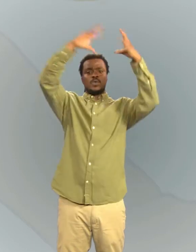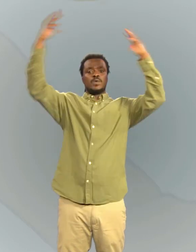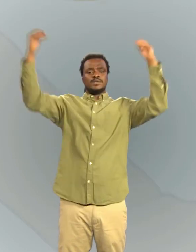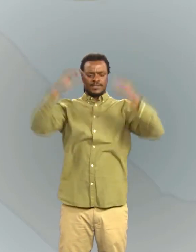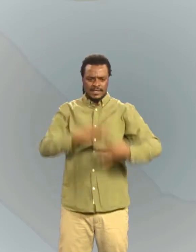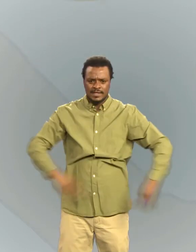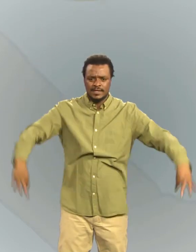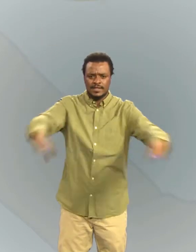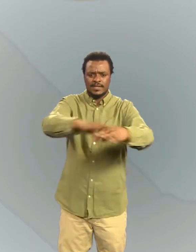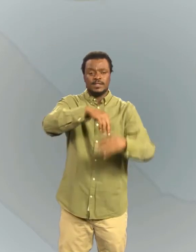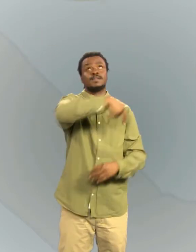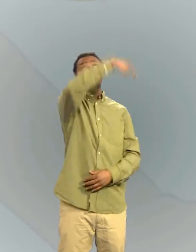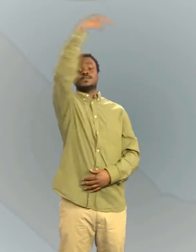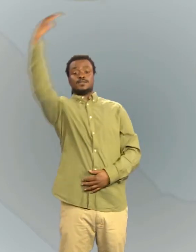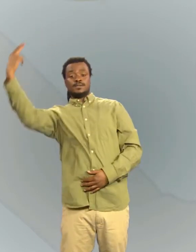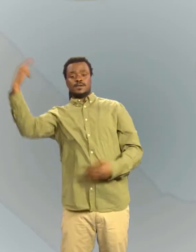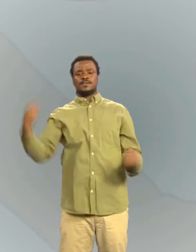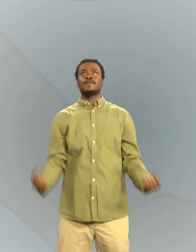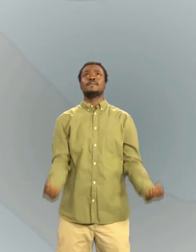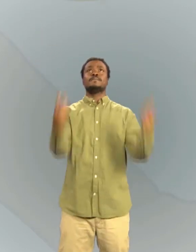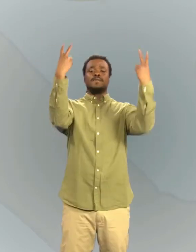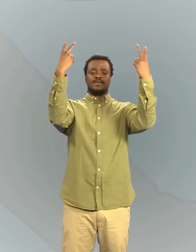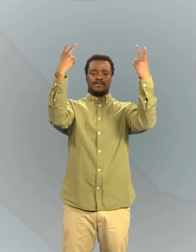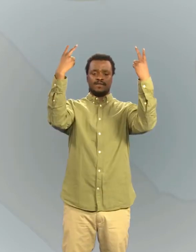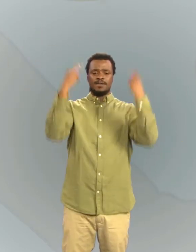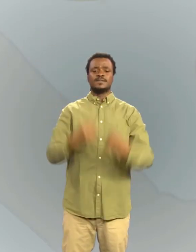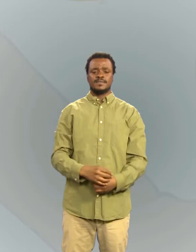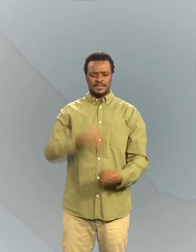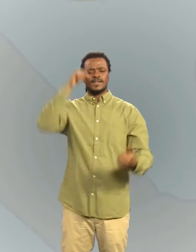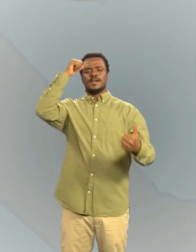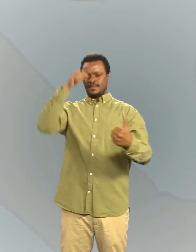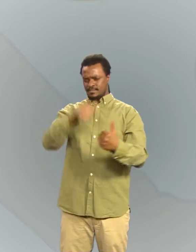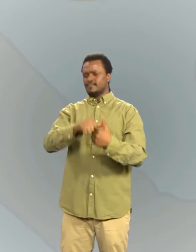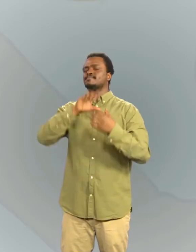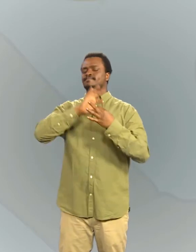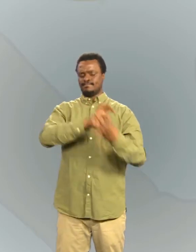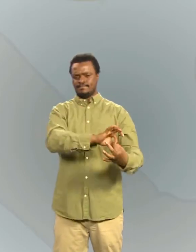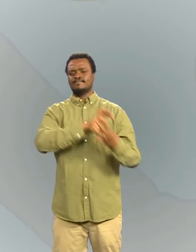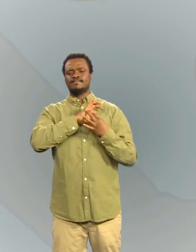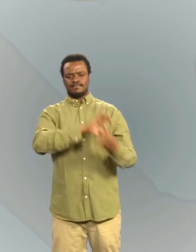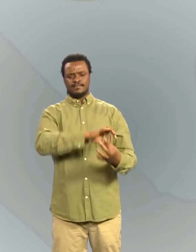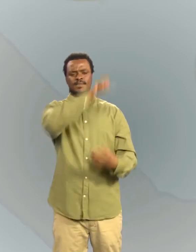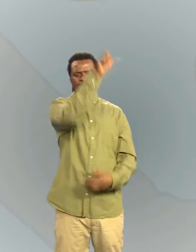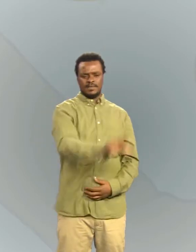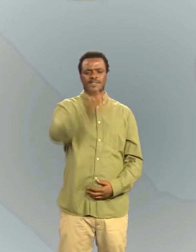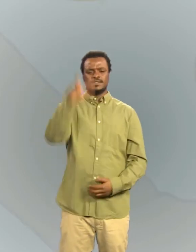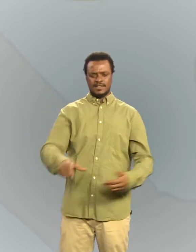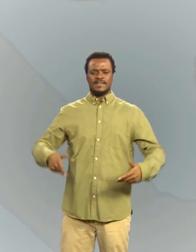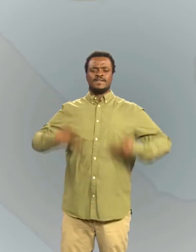Quand je ferai venir les nuages au-dessus de la terre, quand l'arc-en-ciel apparaîtra dans les nuages, je penserai à mon alliance avec vous et